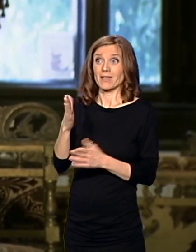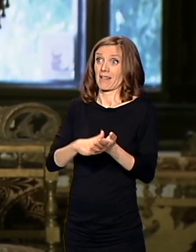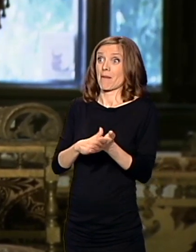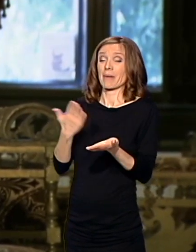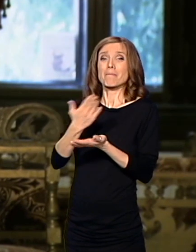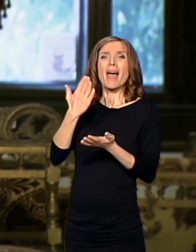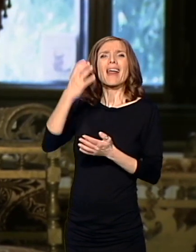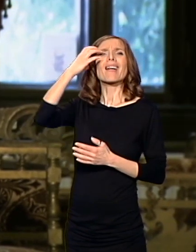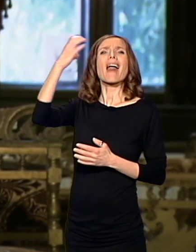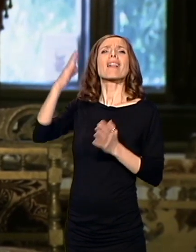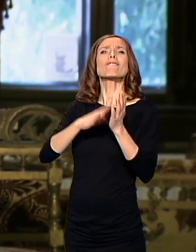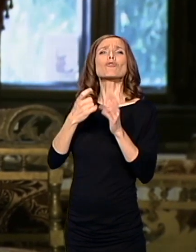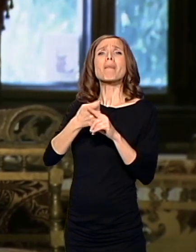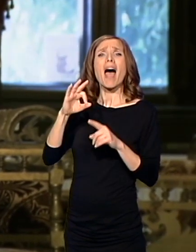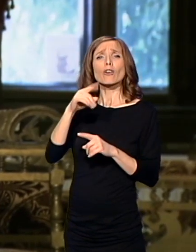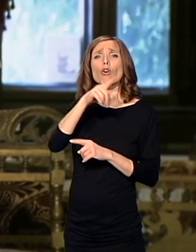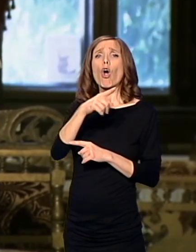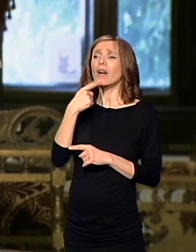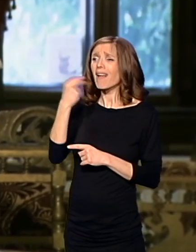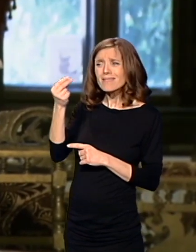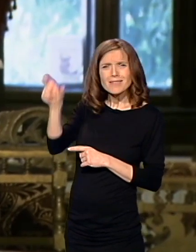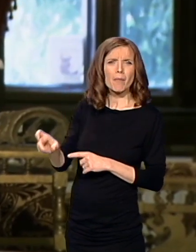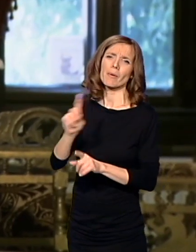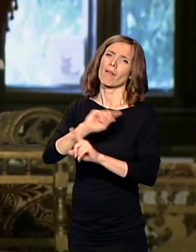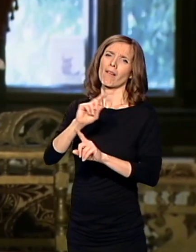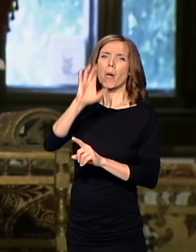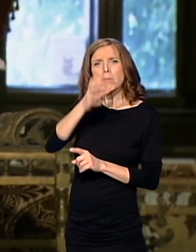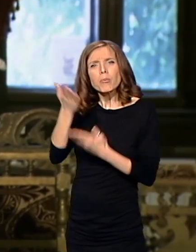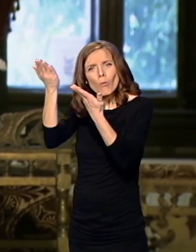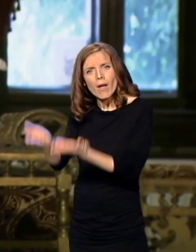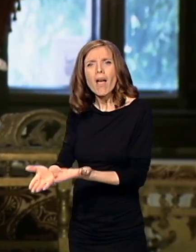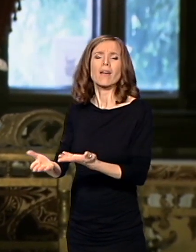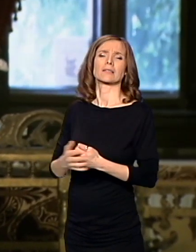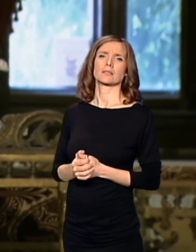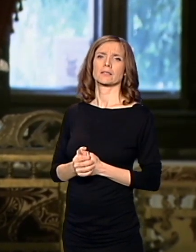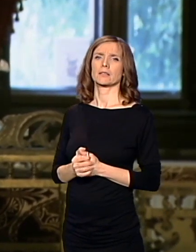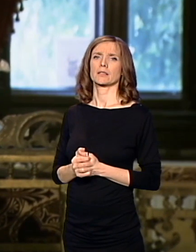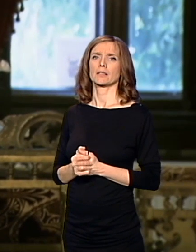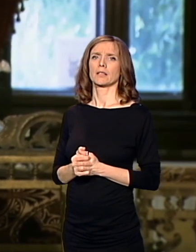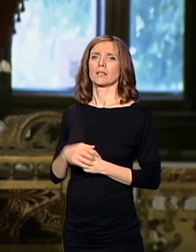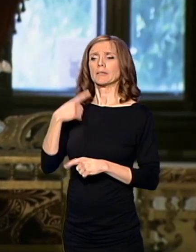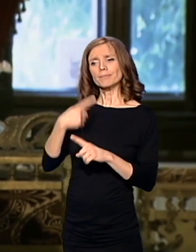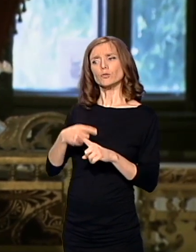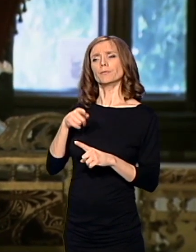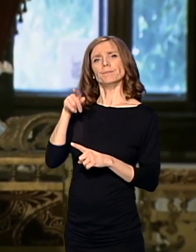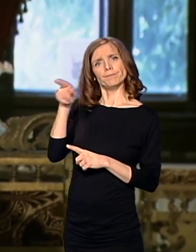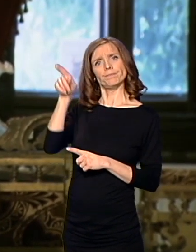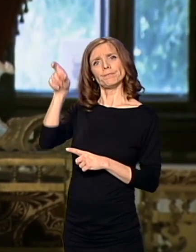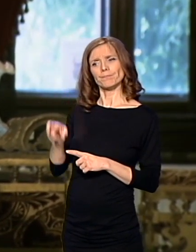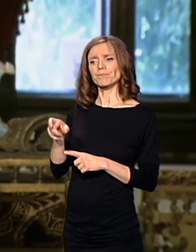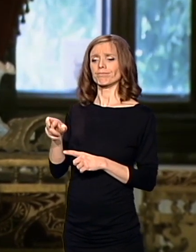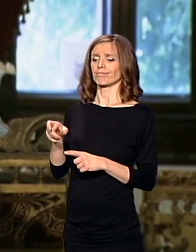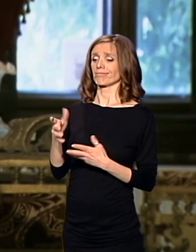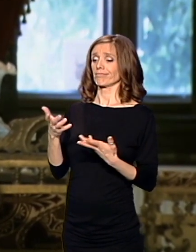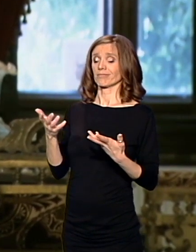legenda. Kraljević Marko je pripisan kao bugarski junaki, nacionalni mit i